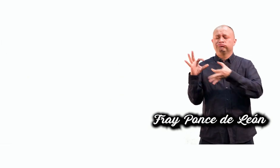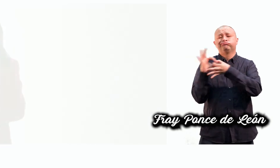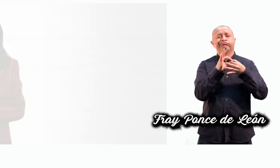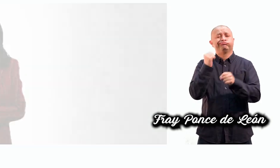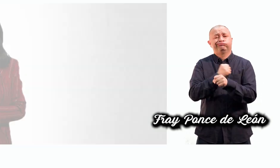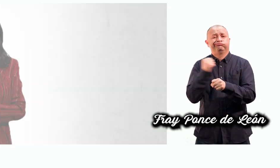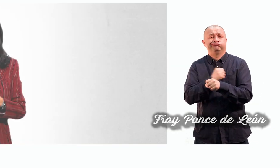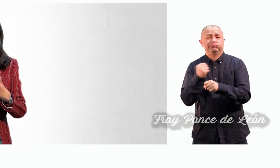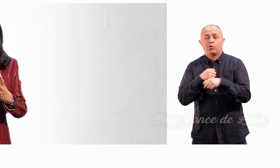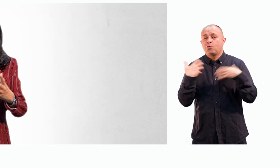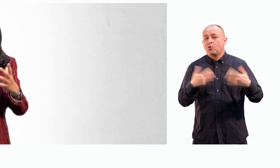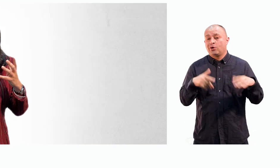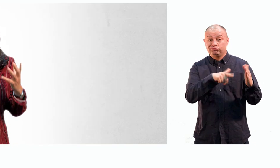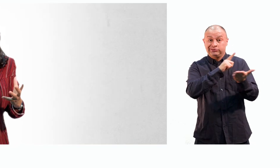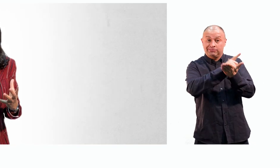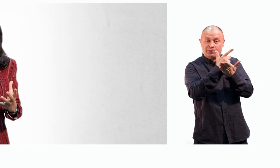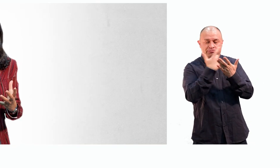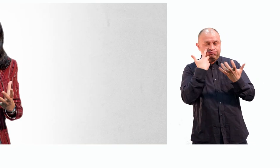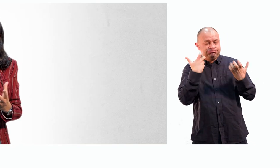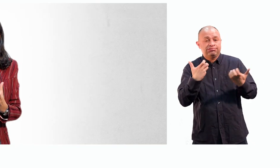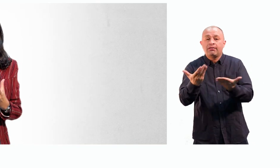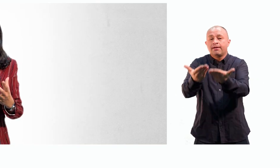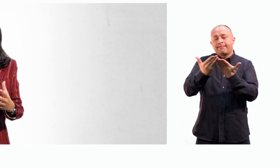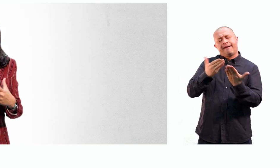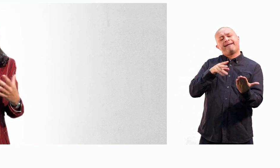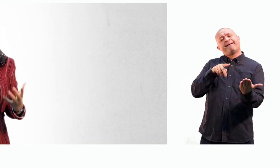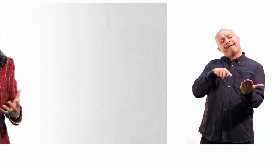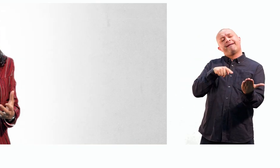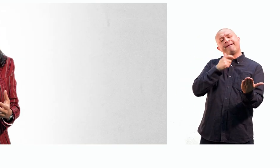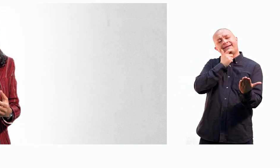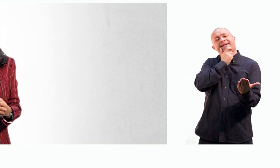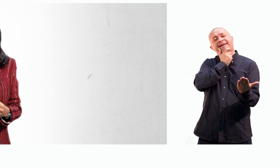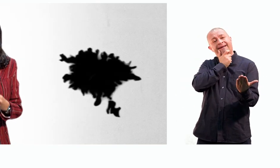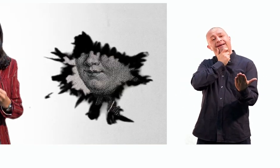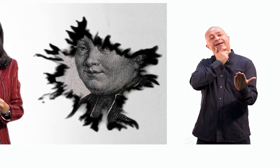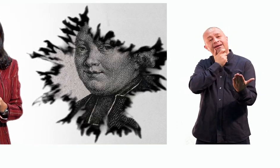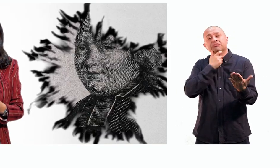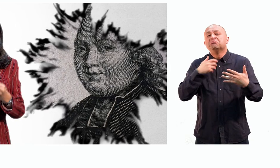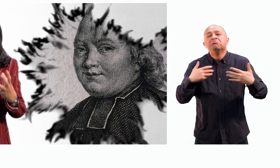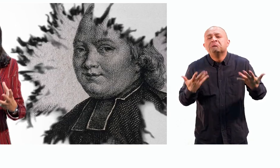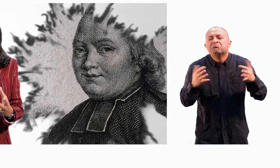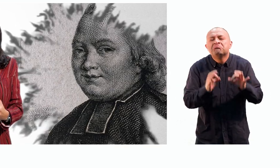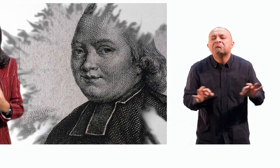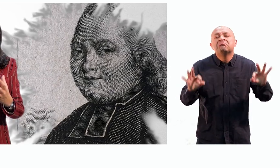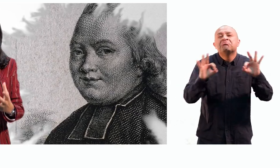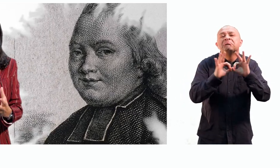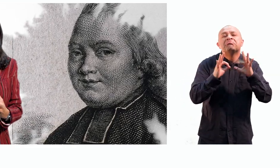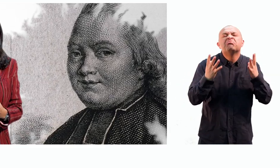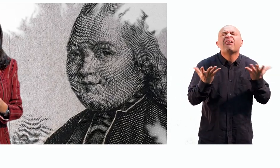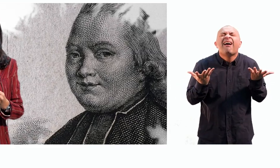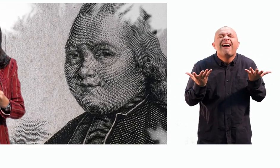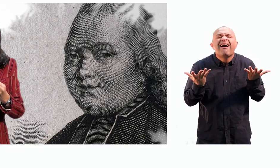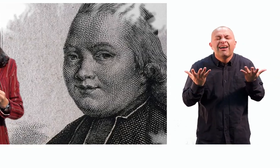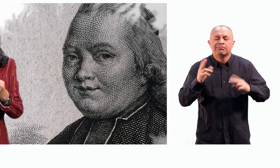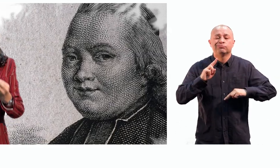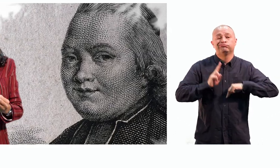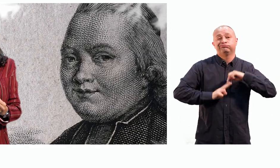Entonces, este texto mágico, cuando cae en las manos de Charles Michael Lepé, se convierte en un acervo importante